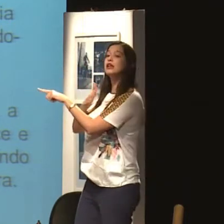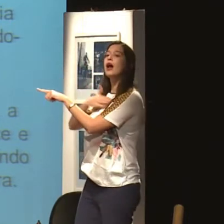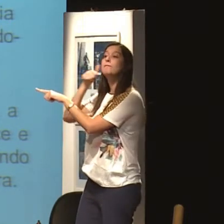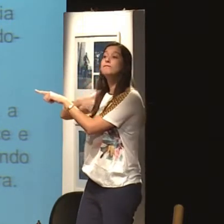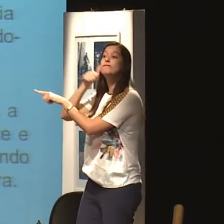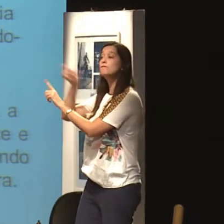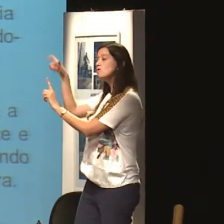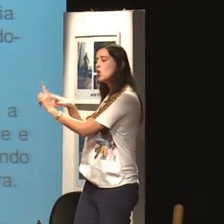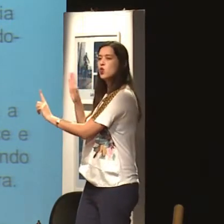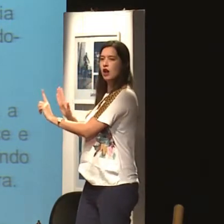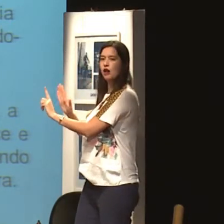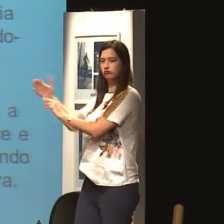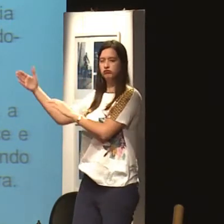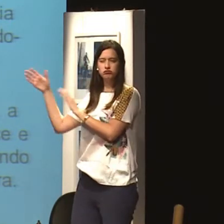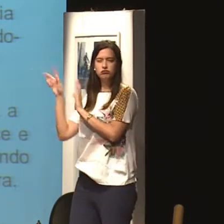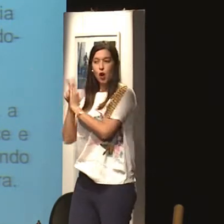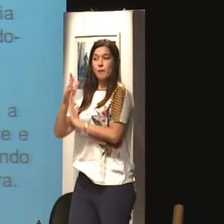expresso nos termos como minha mulher,